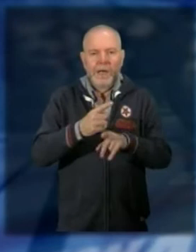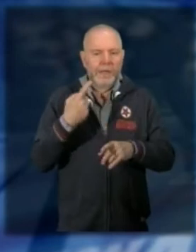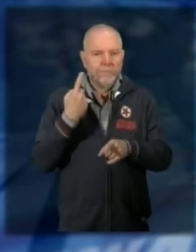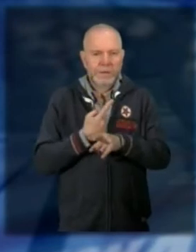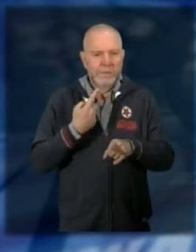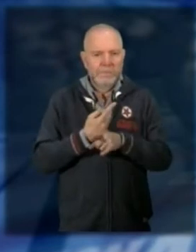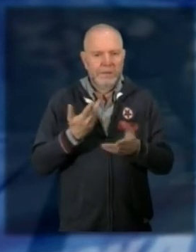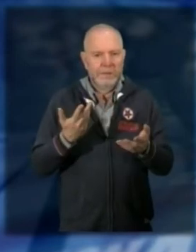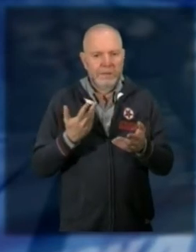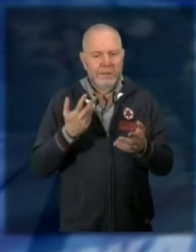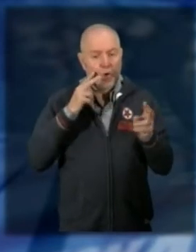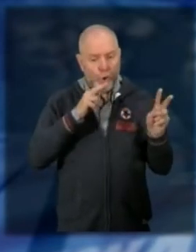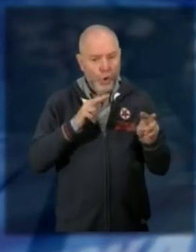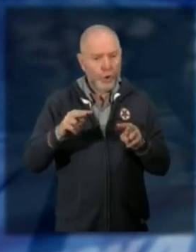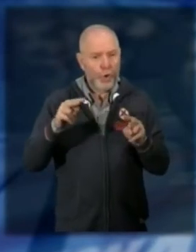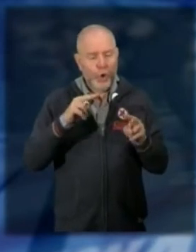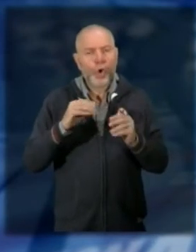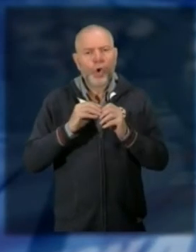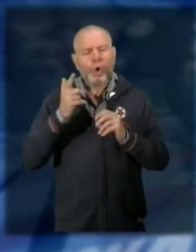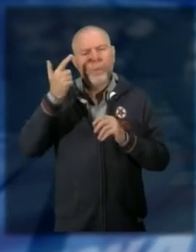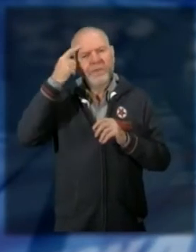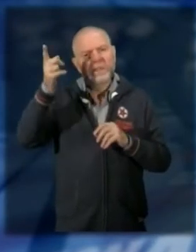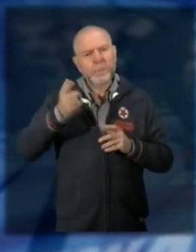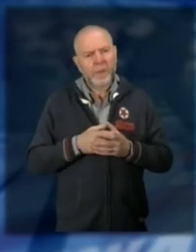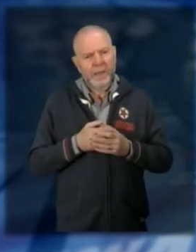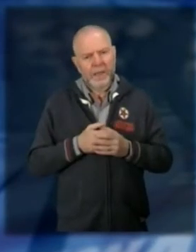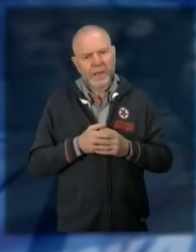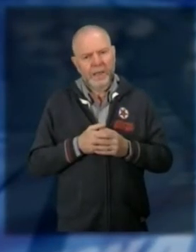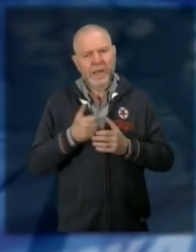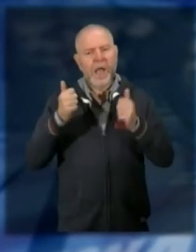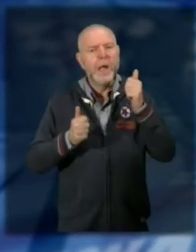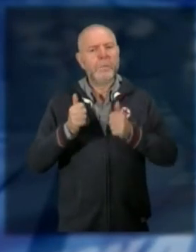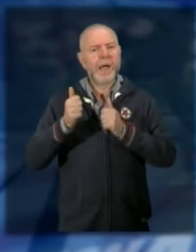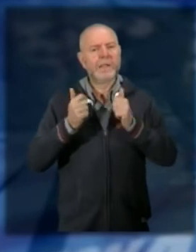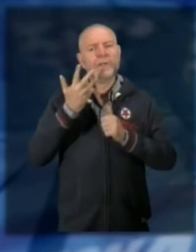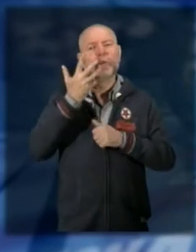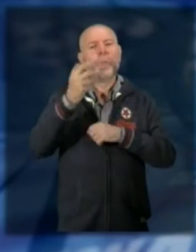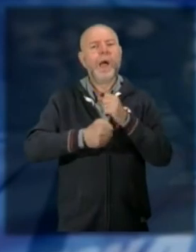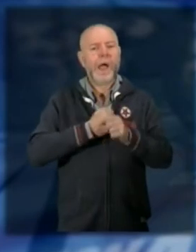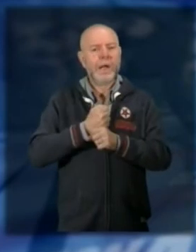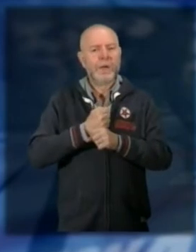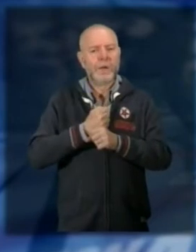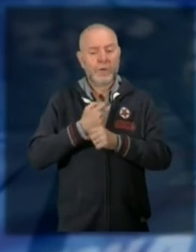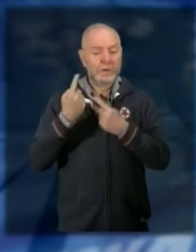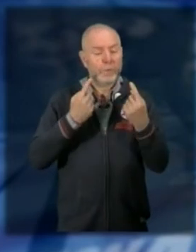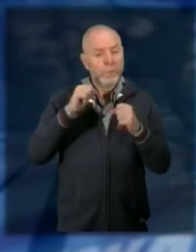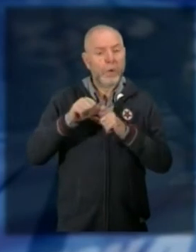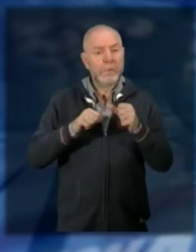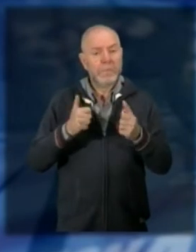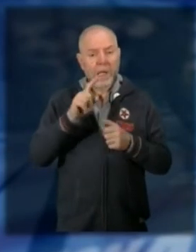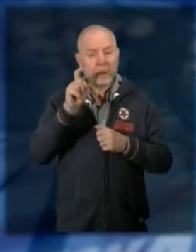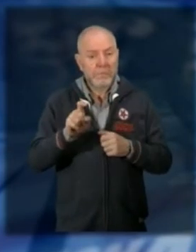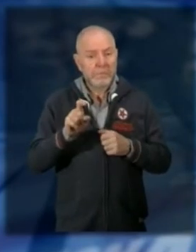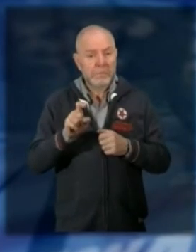con i monitoraggi annuali come fanno gli uffici tecnici a fare gli appalti quinquennali sapendo che l'anno dopo la situazione potrebbe cambiare